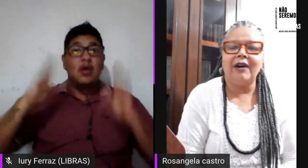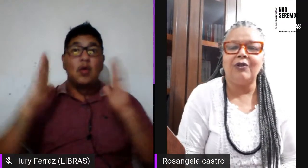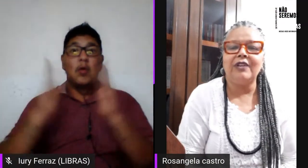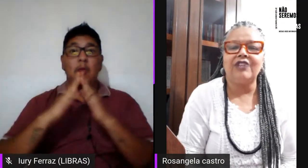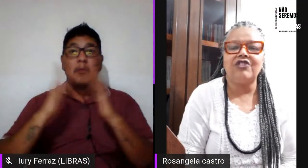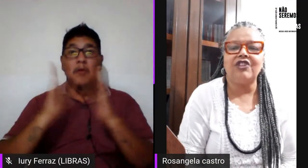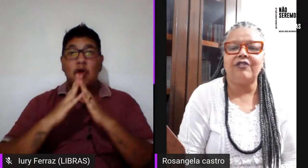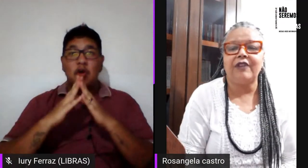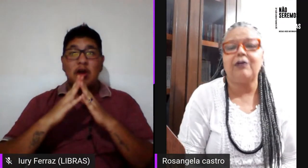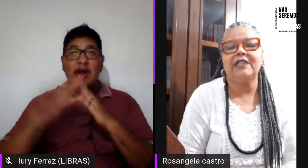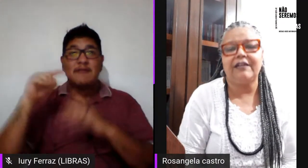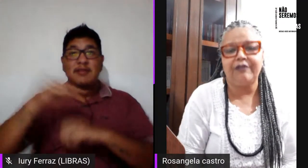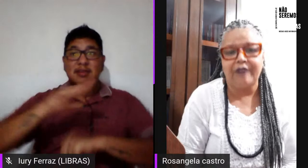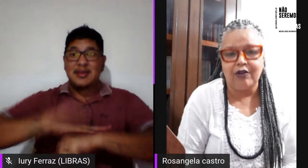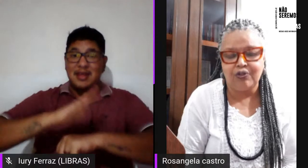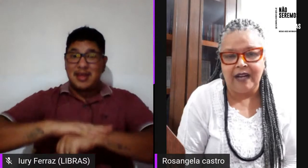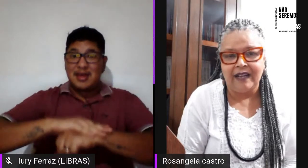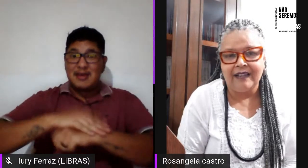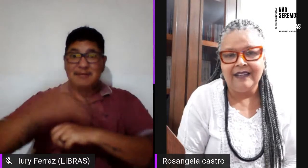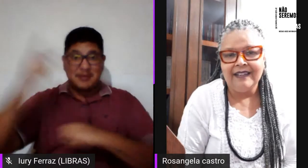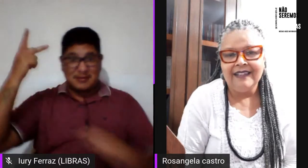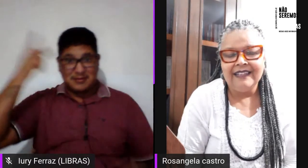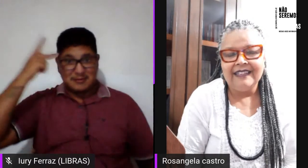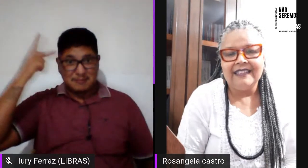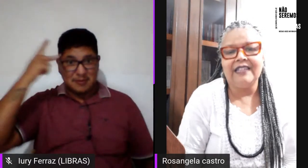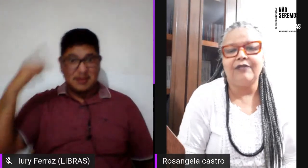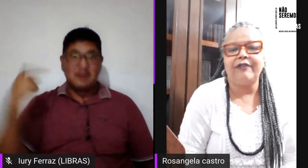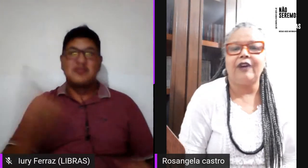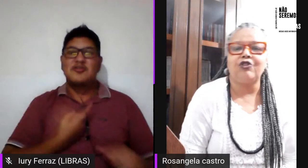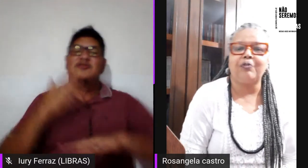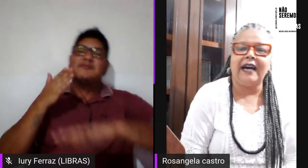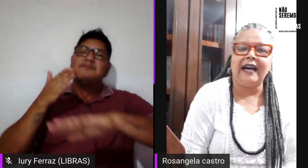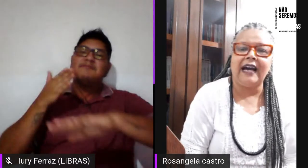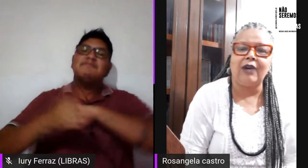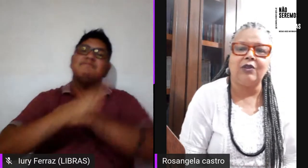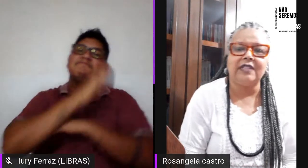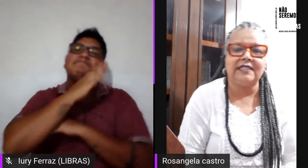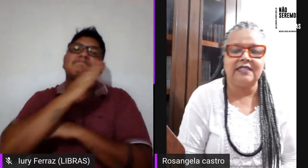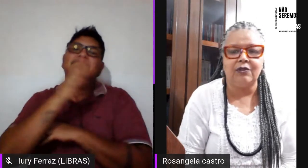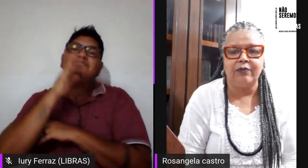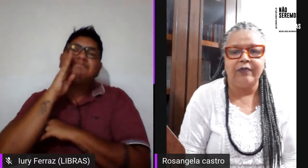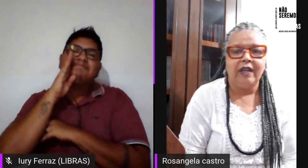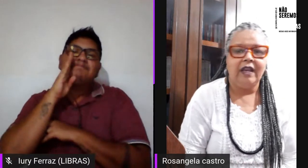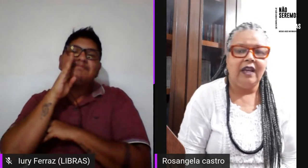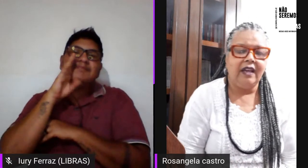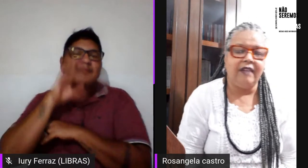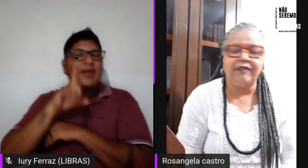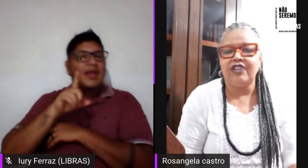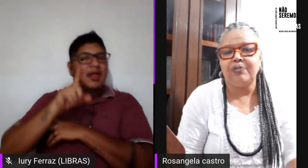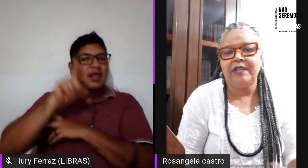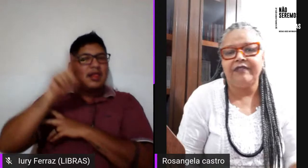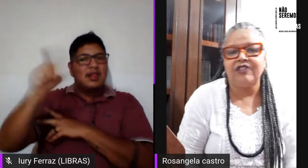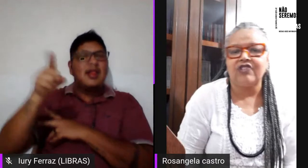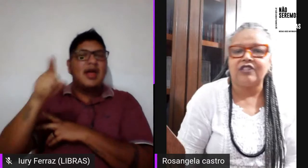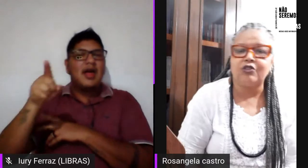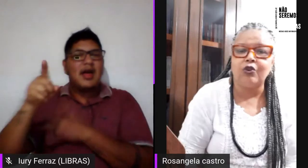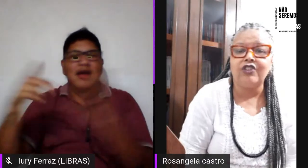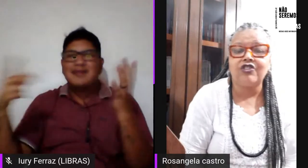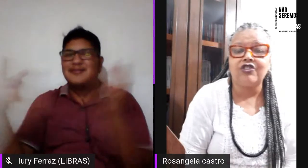São Paulo e a gente frequentava o Ferro de Bar. No Ferro de Bar aconteciam várias